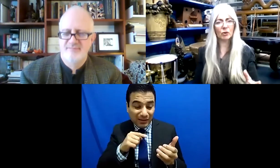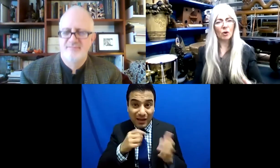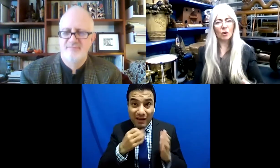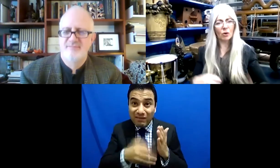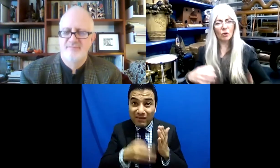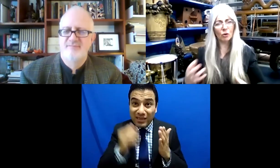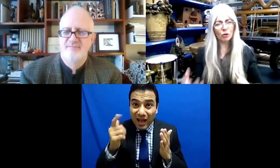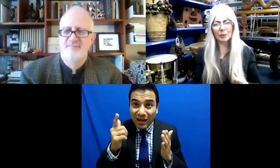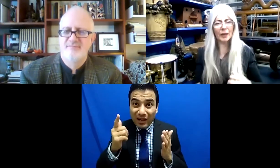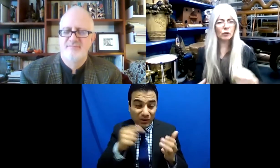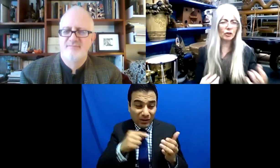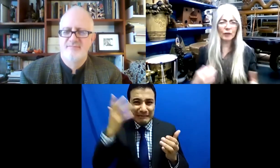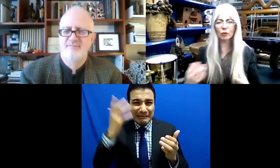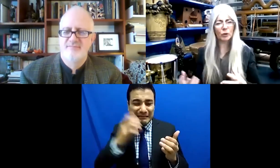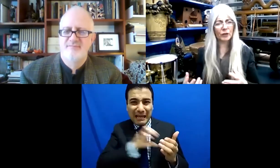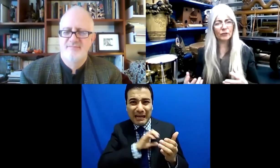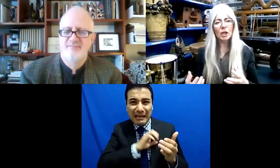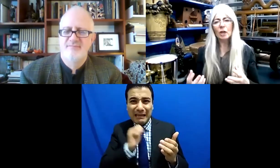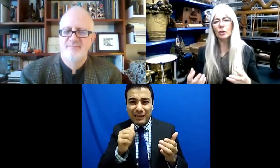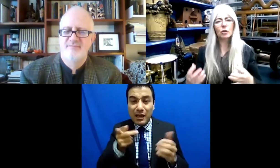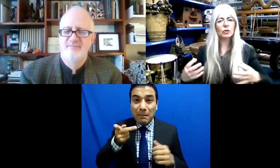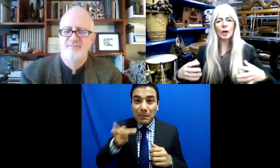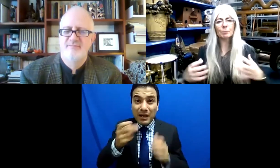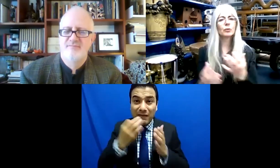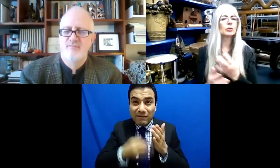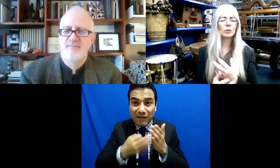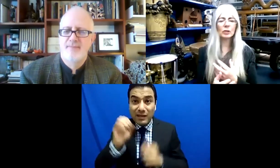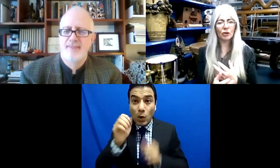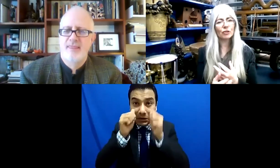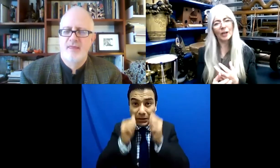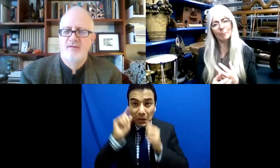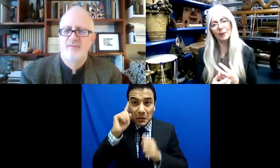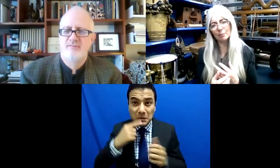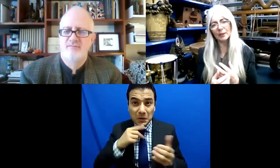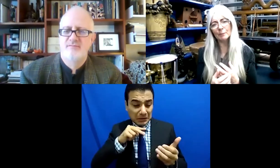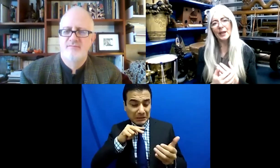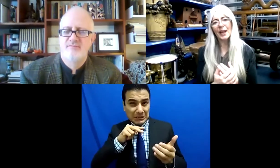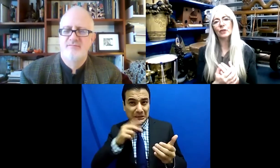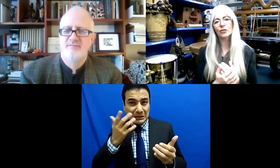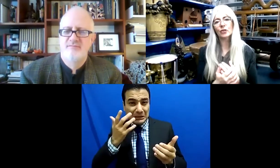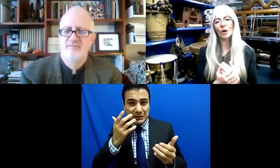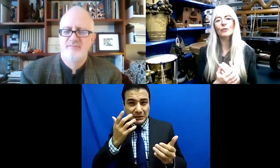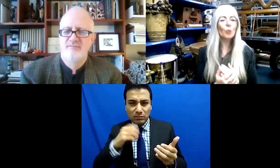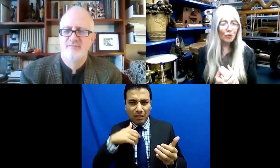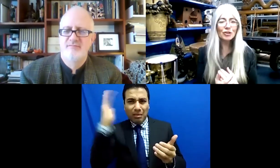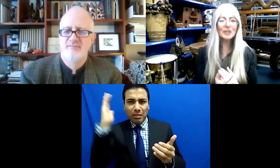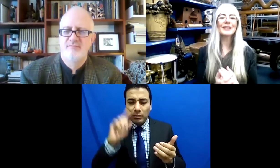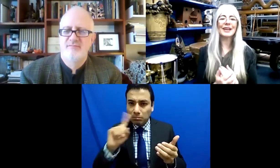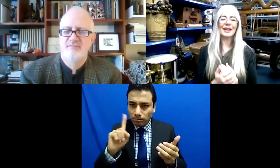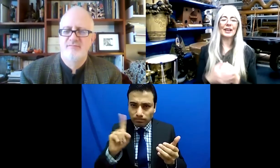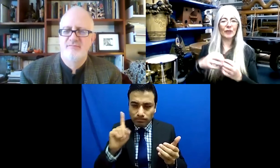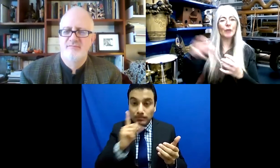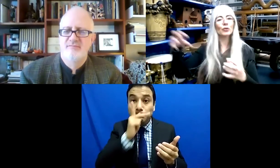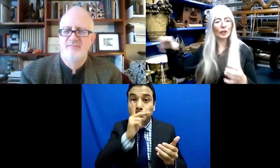porque te falta una pierna o eres ciego o eres sordo. No, lo van a querer